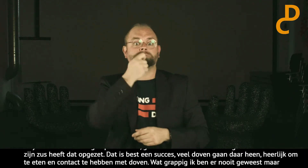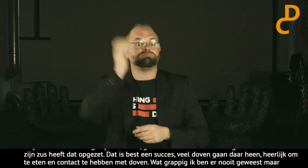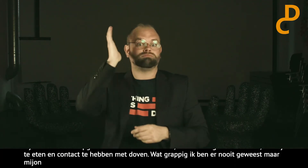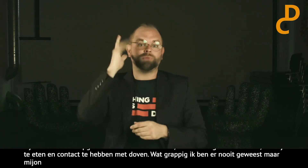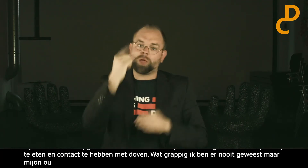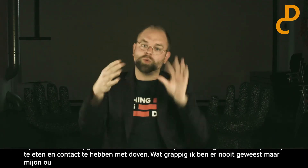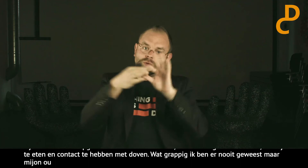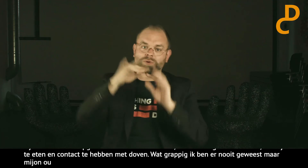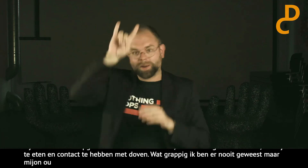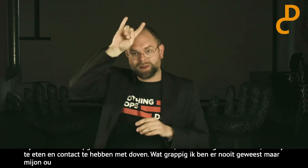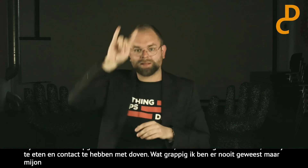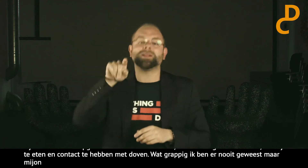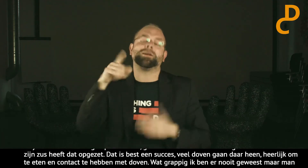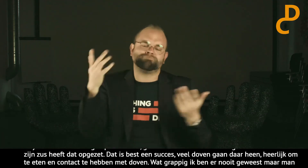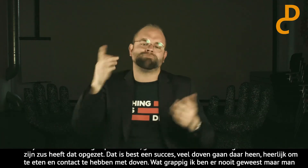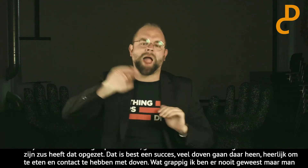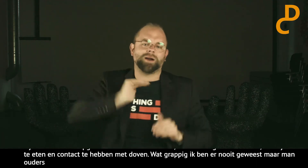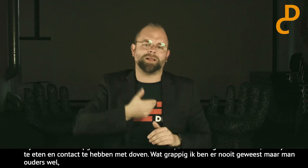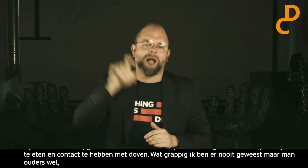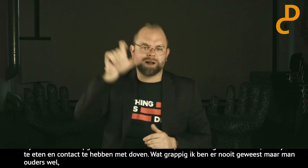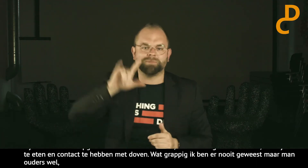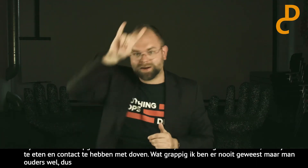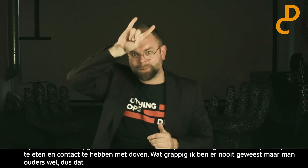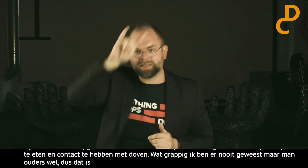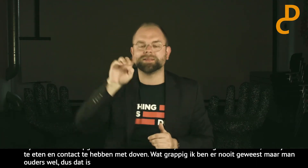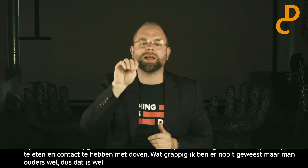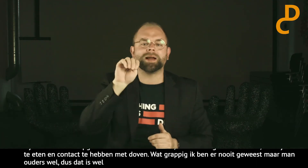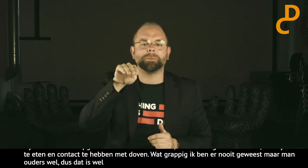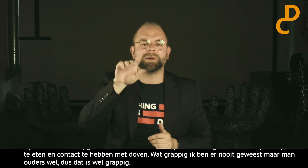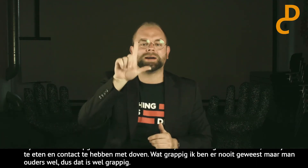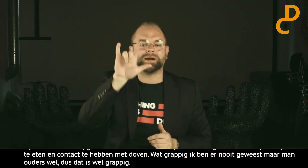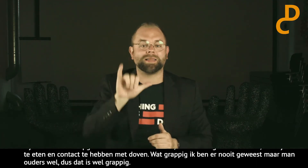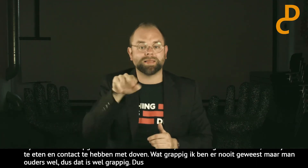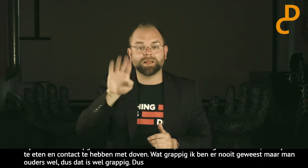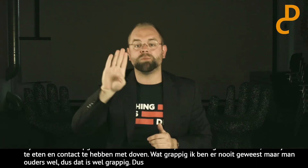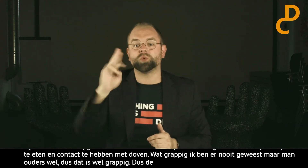Eerder dan ik. Dus dat is wel grappig. Dus de eigenaar heet Emlyn.